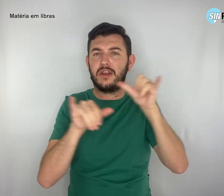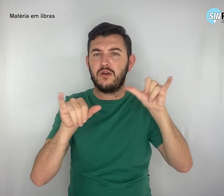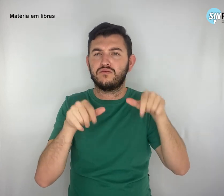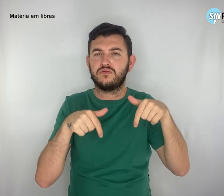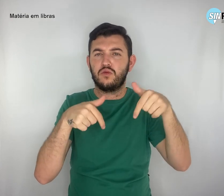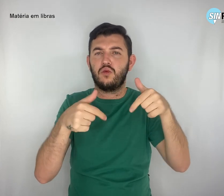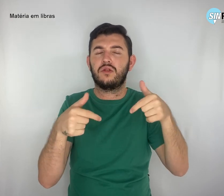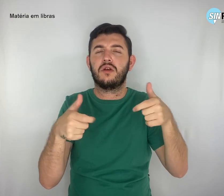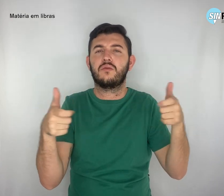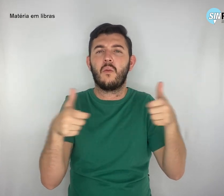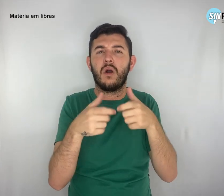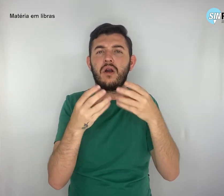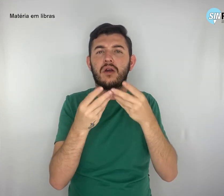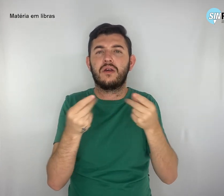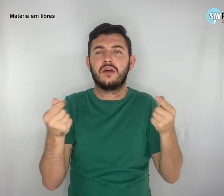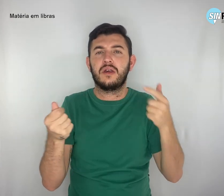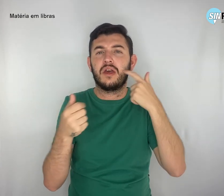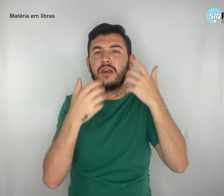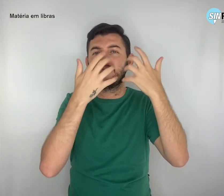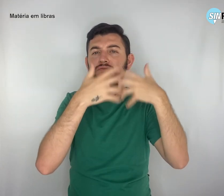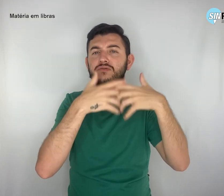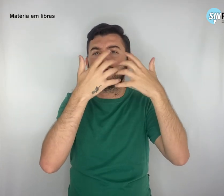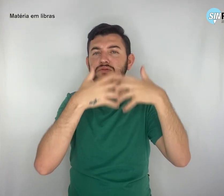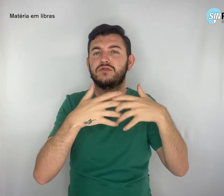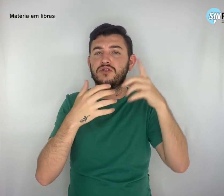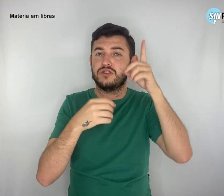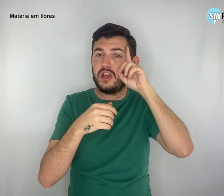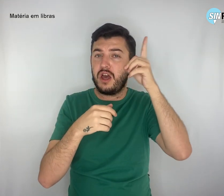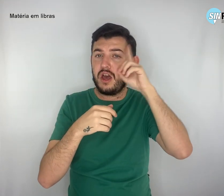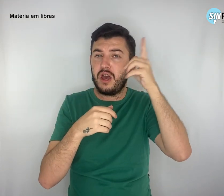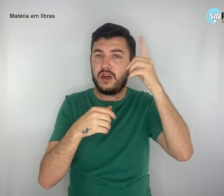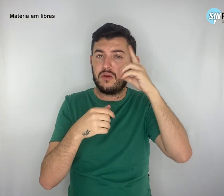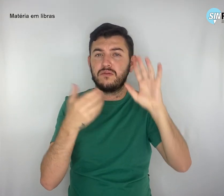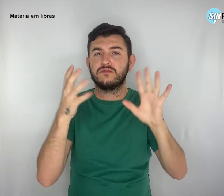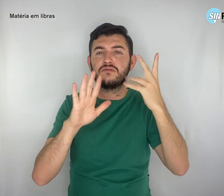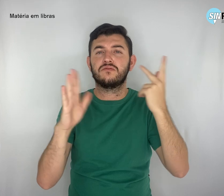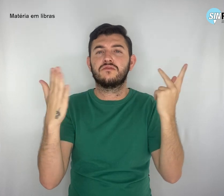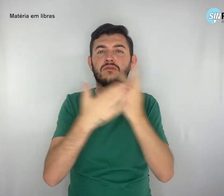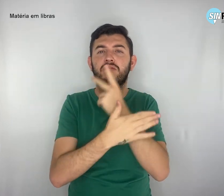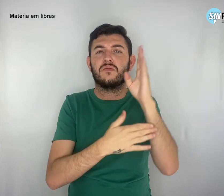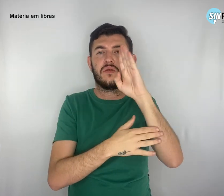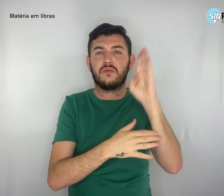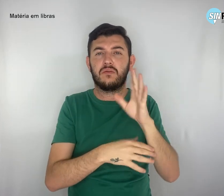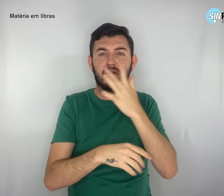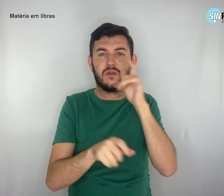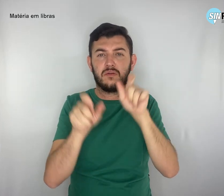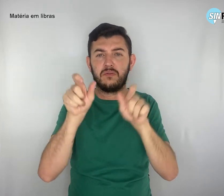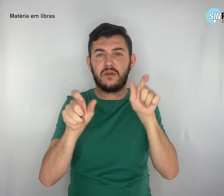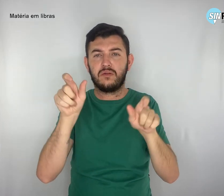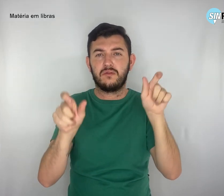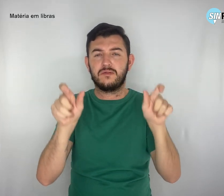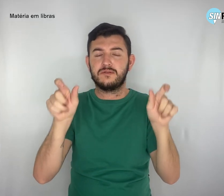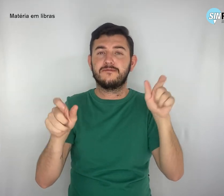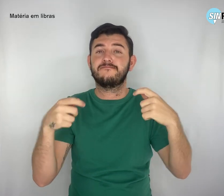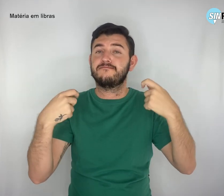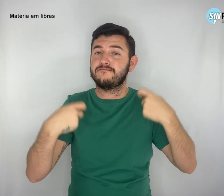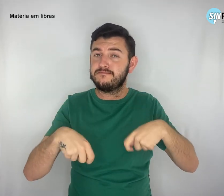reflexão sobre a situação do país que todo brasileiro deve fazer diante do